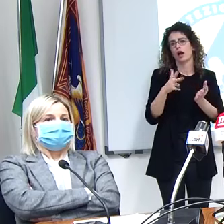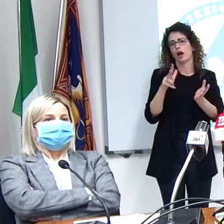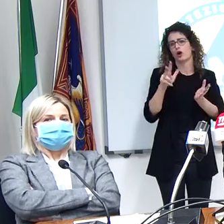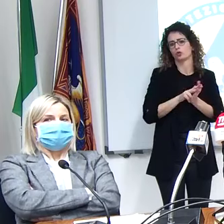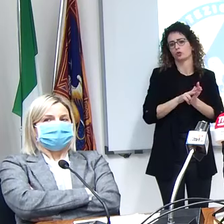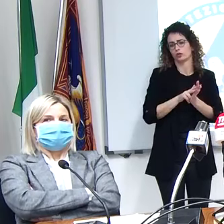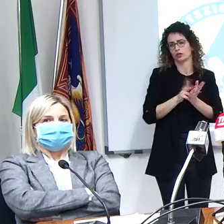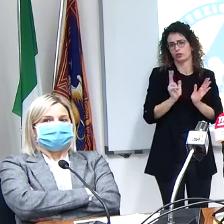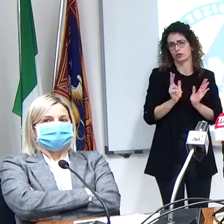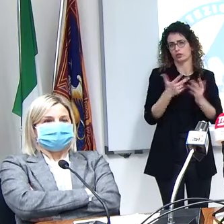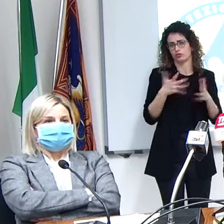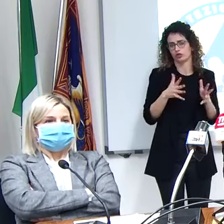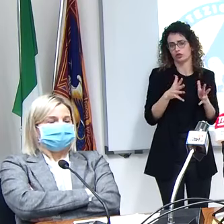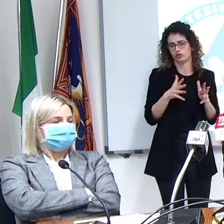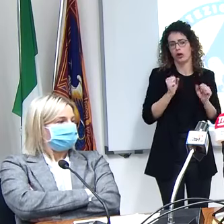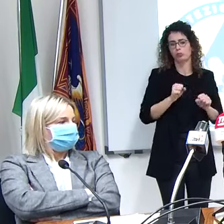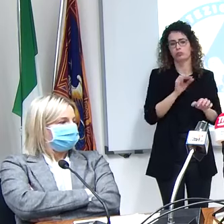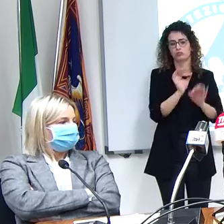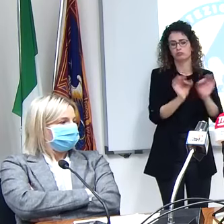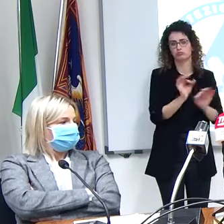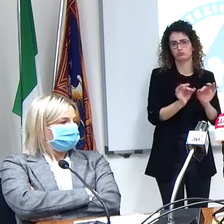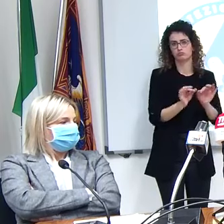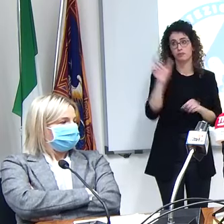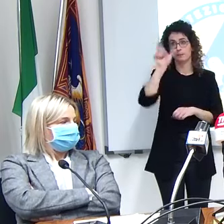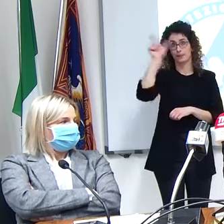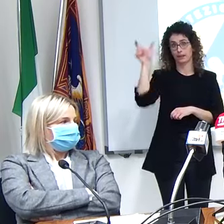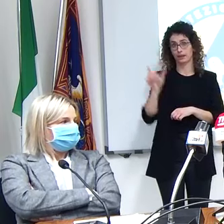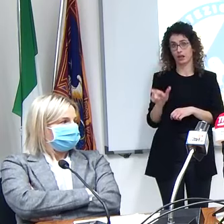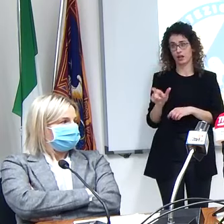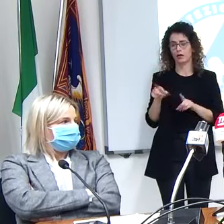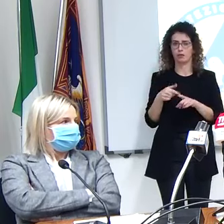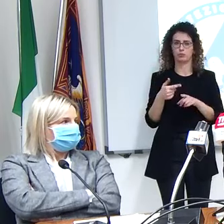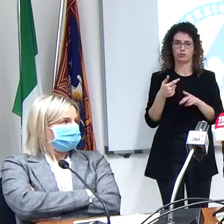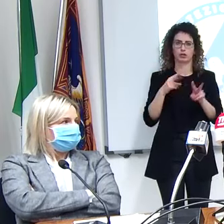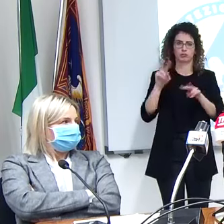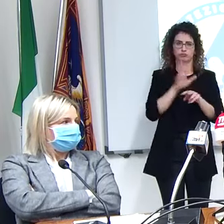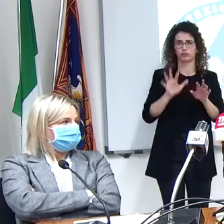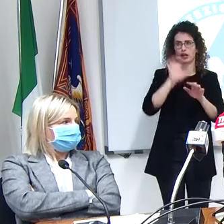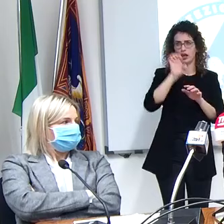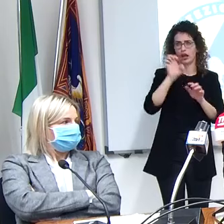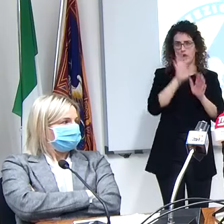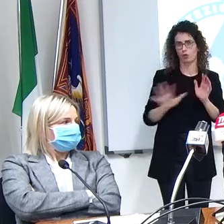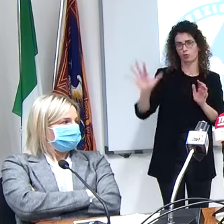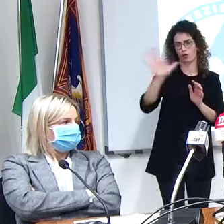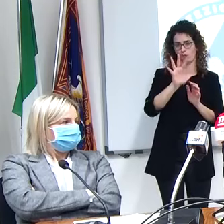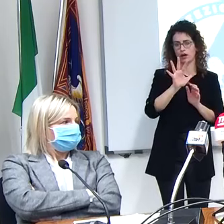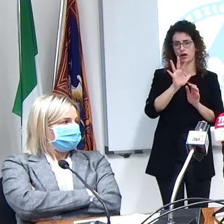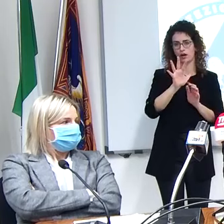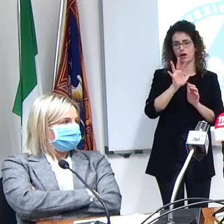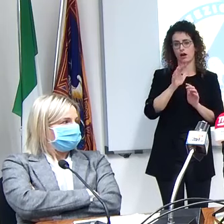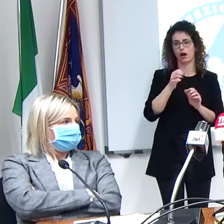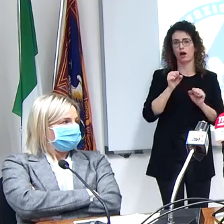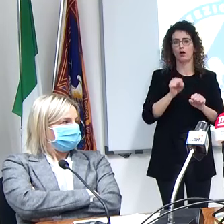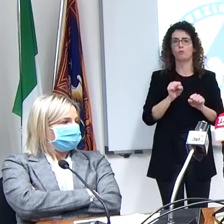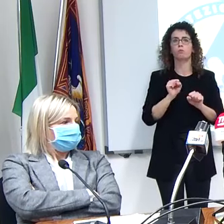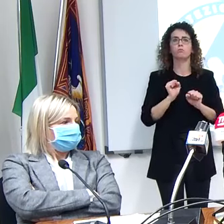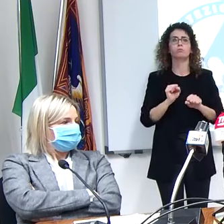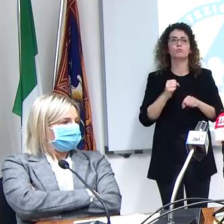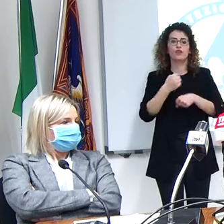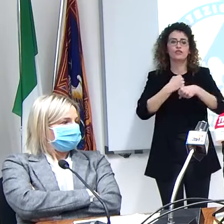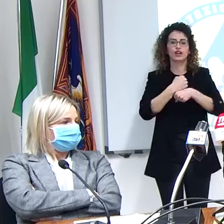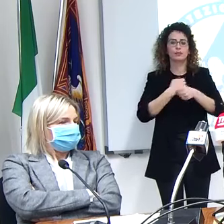commercio in Italia ma così anche negli altri paesi d'Europa non si possono usare i farmaci non